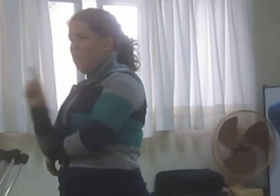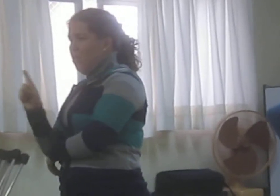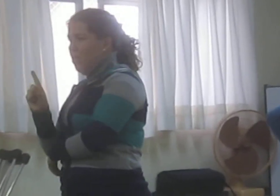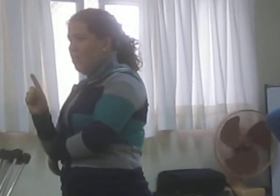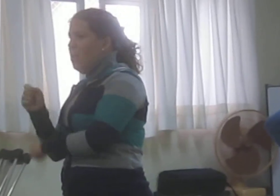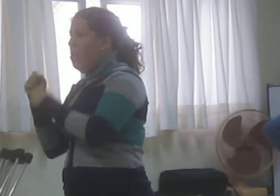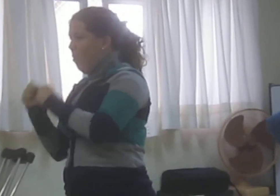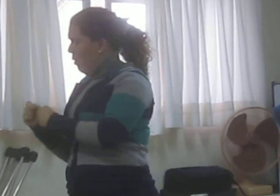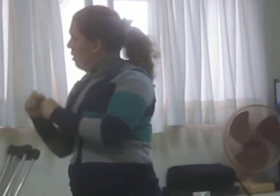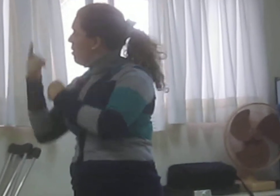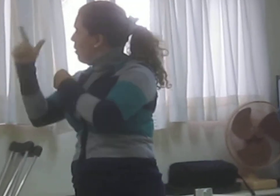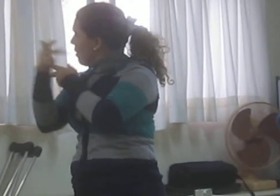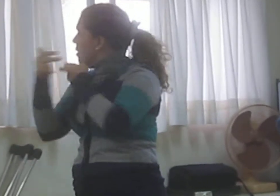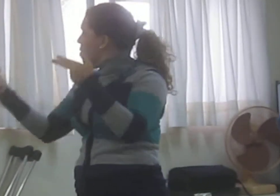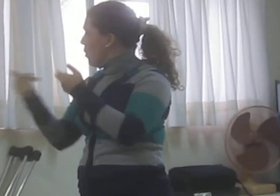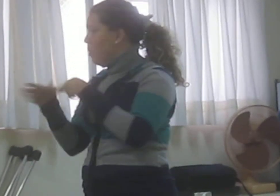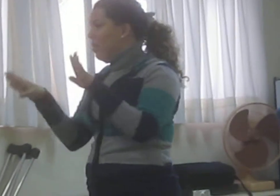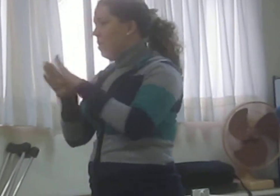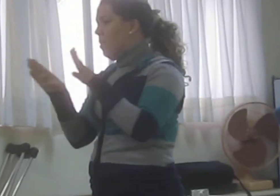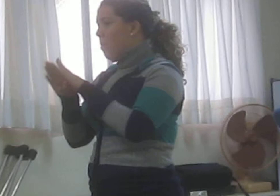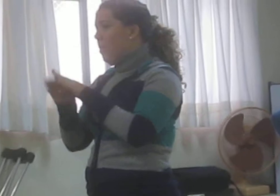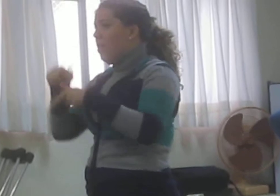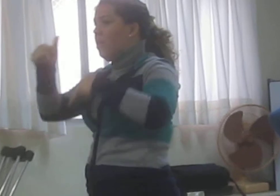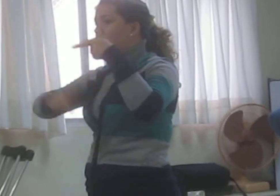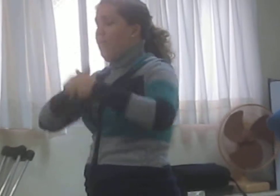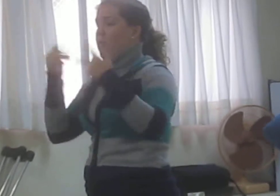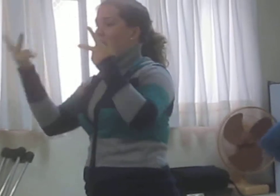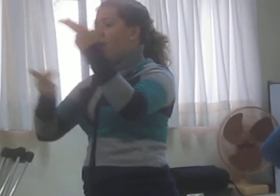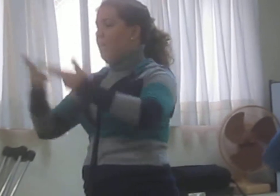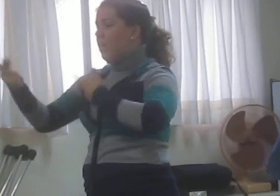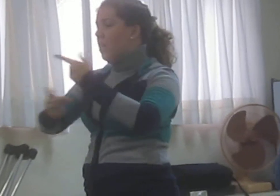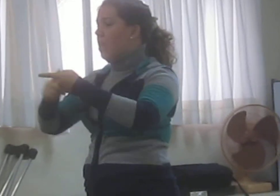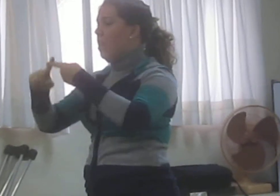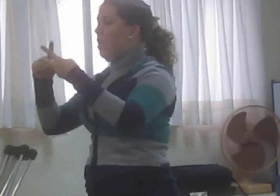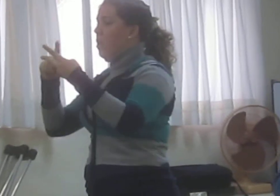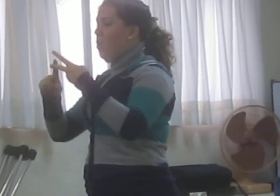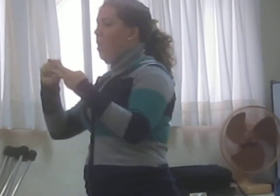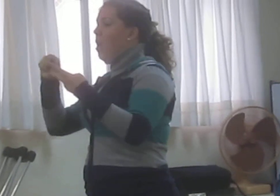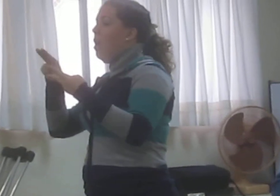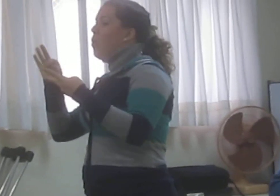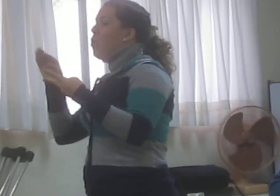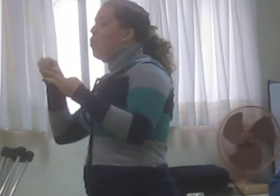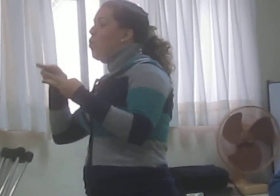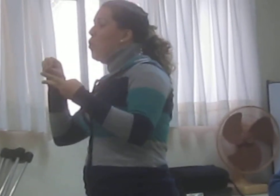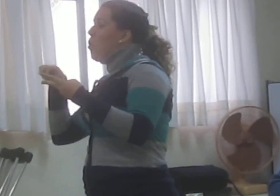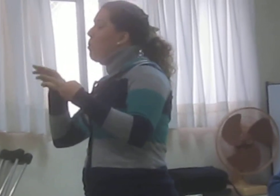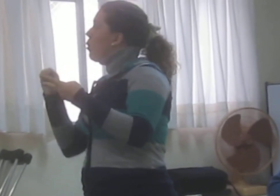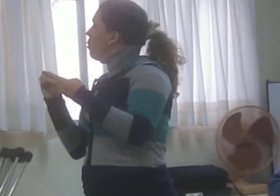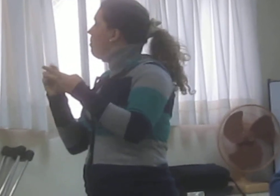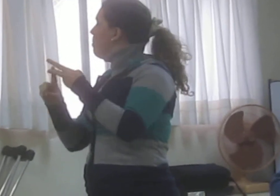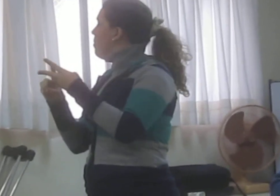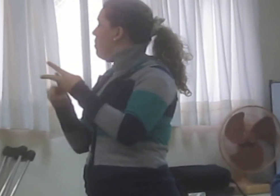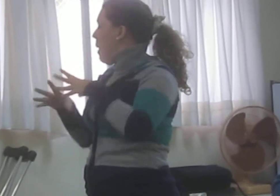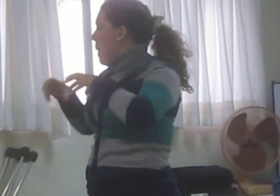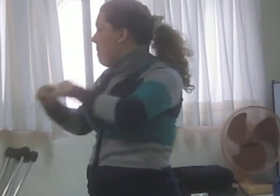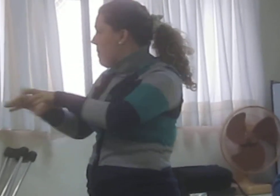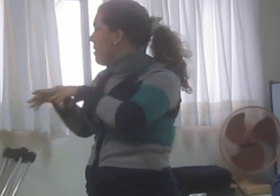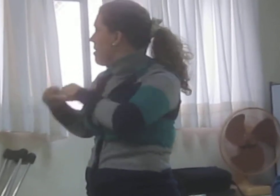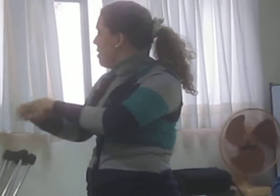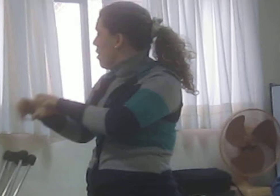de trabalho autônomo, como ser cabeleireiro, como ser esteticista, ter empresa, né? Assim